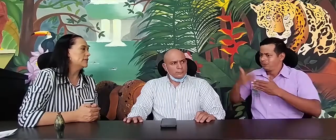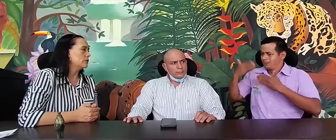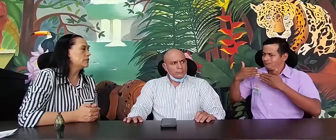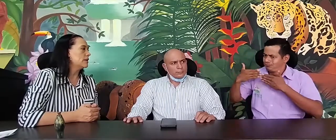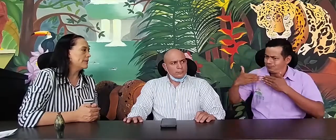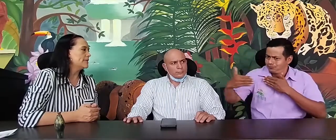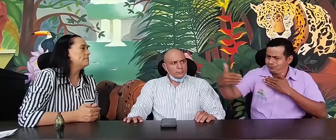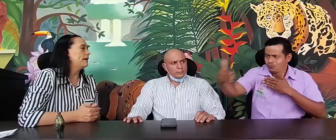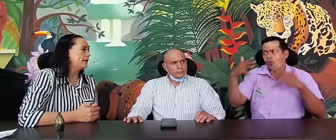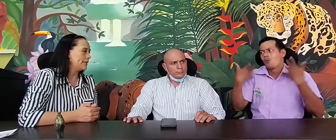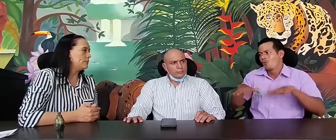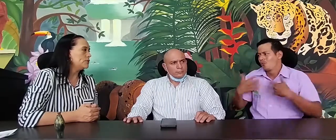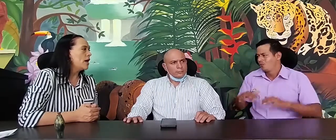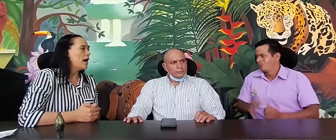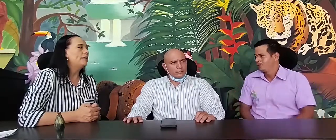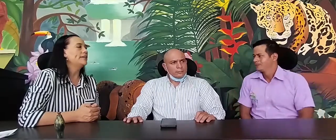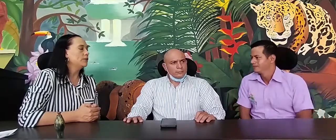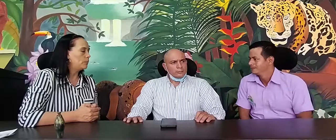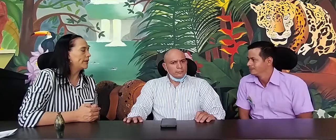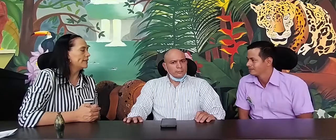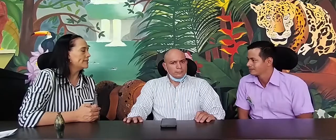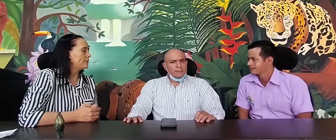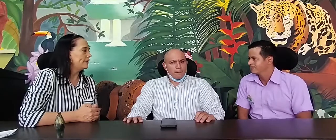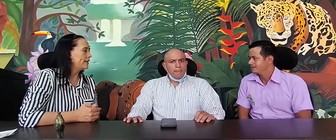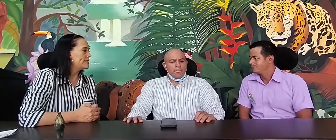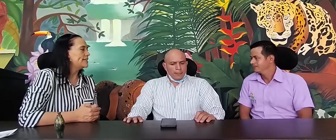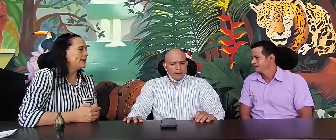con discapacidad no hablanos, habría que ser interesado en el mismo espacio?